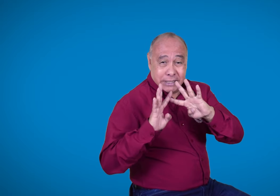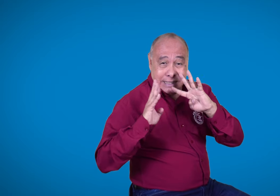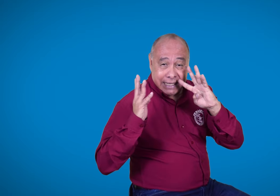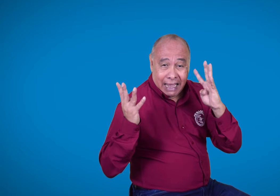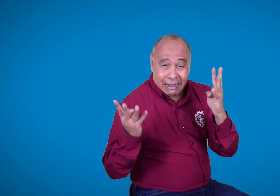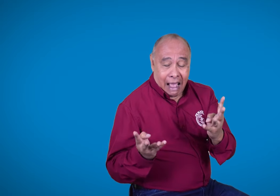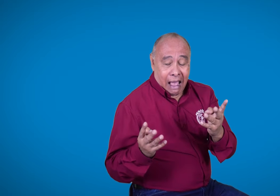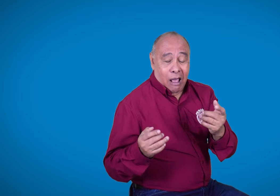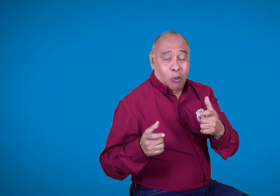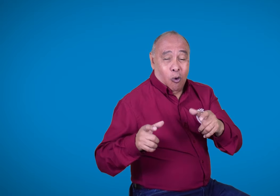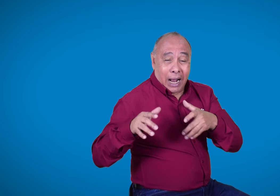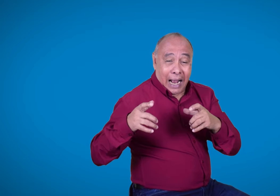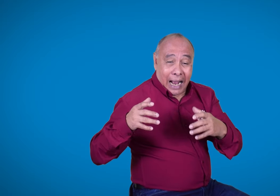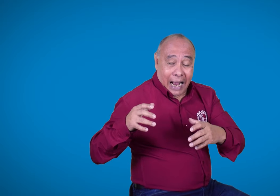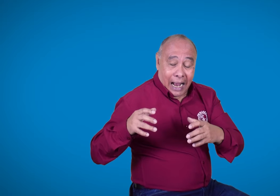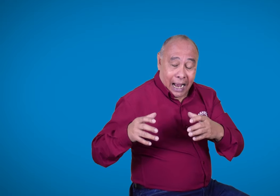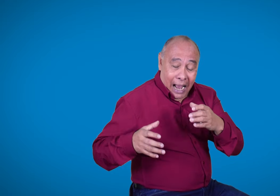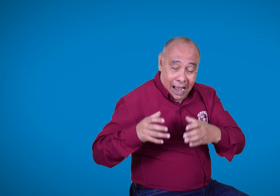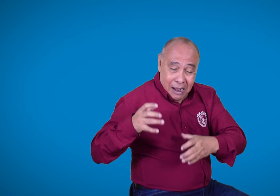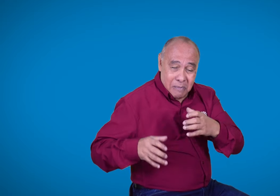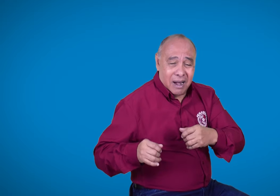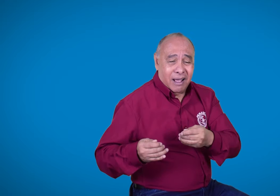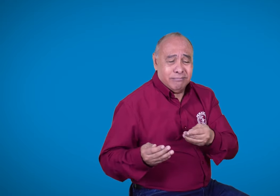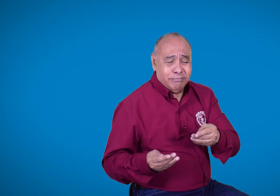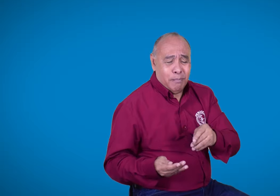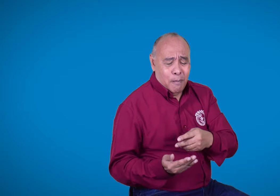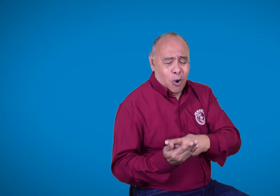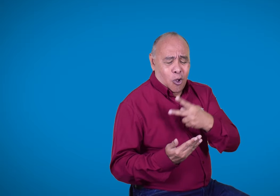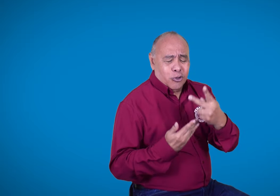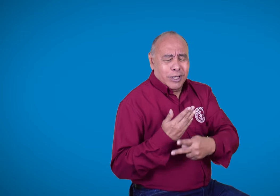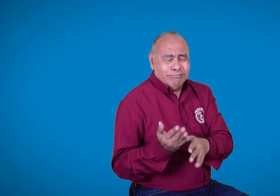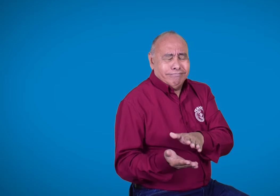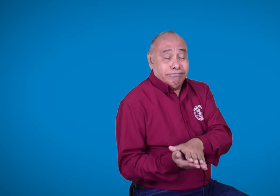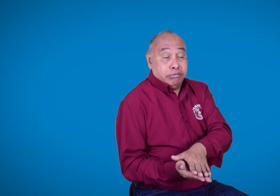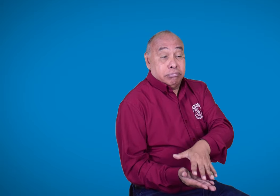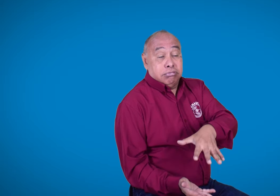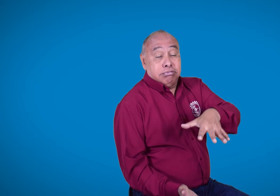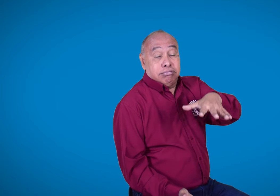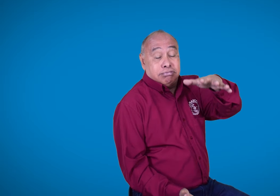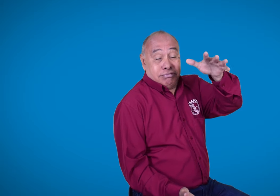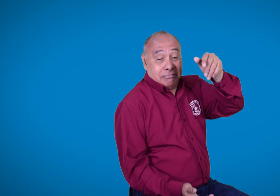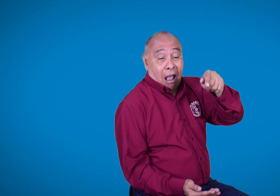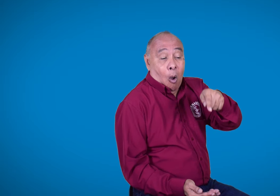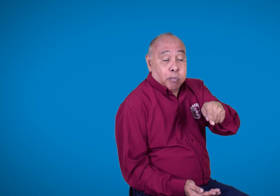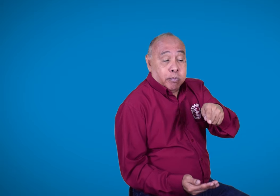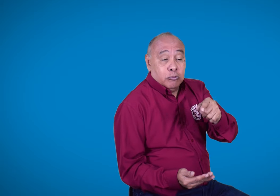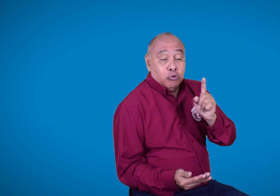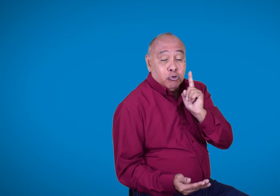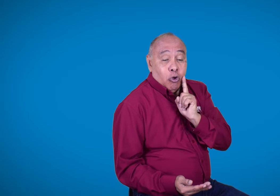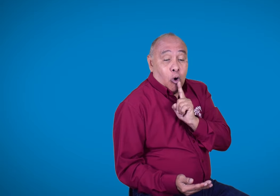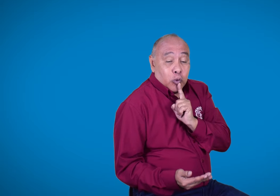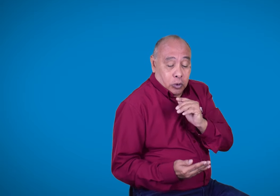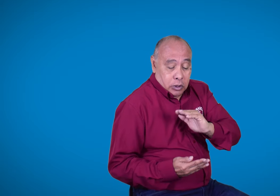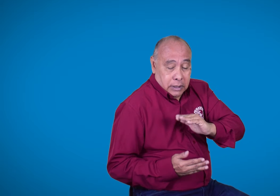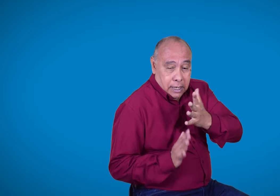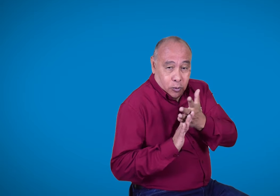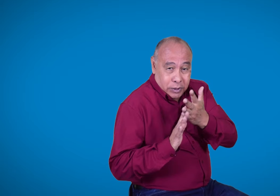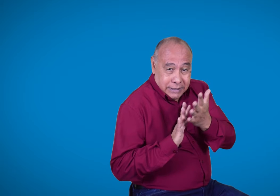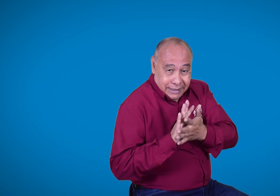bastantes proyectos de ley tanto en el Senado como en la Cámara de Representantes y entre esos está este de la